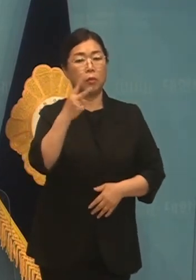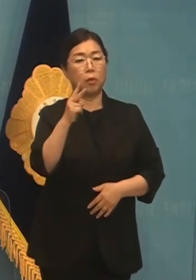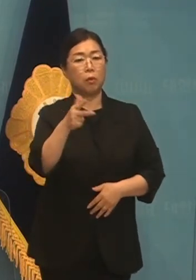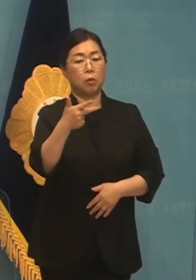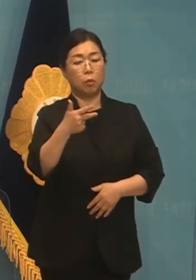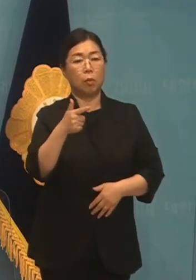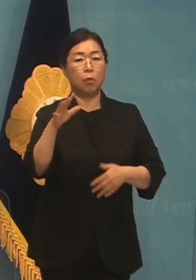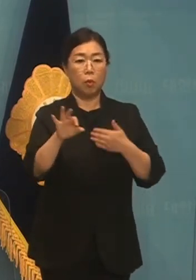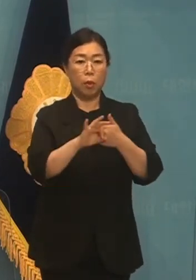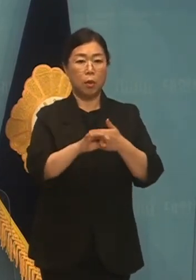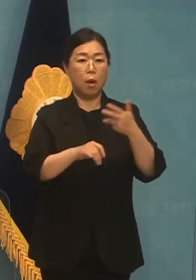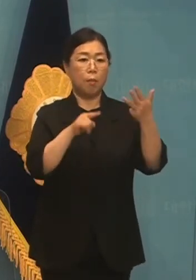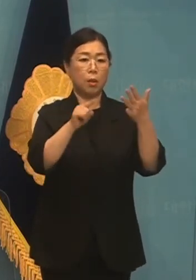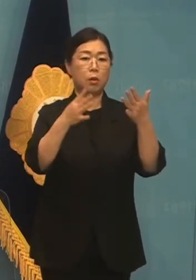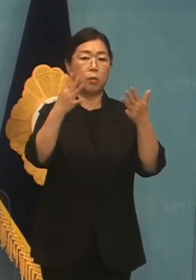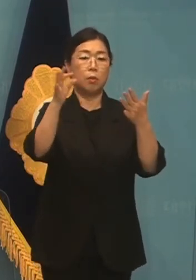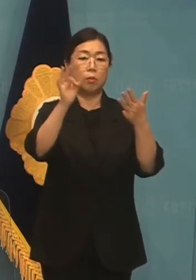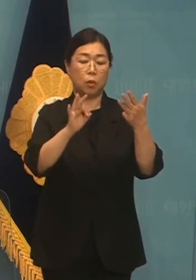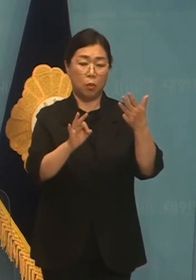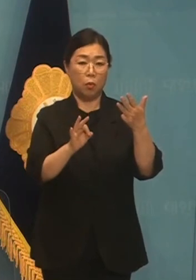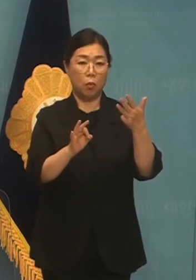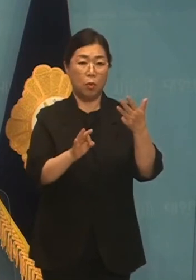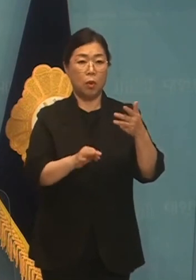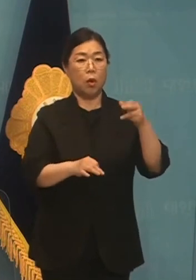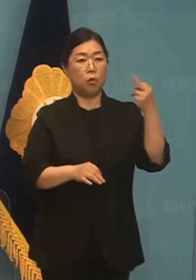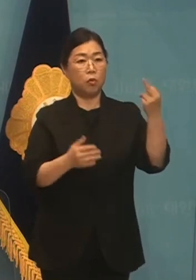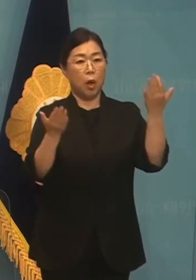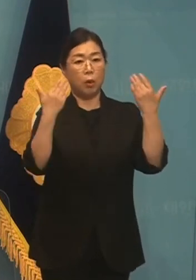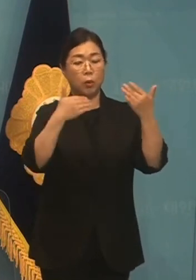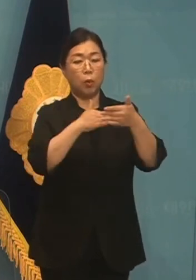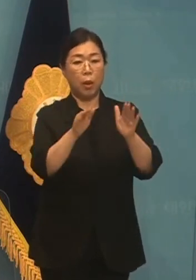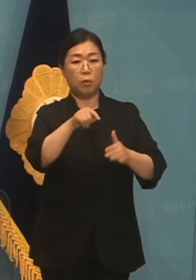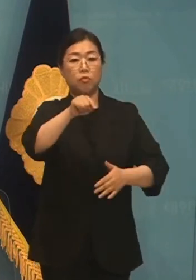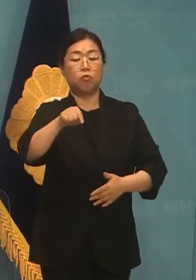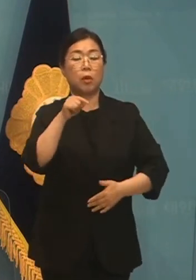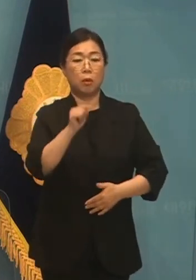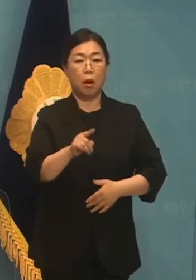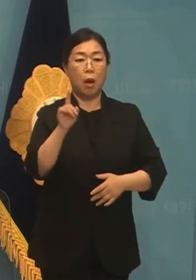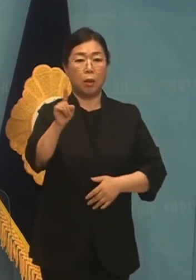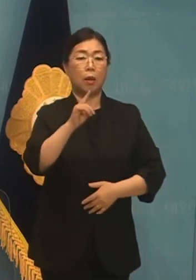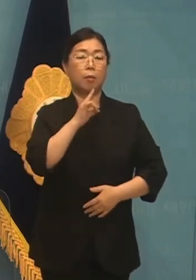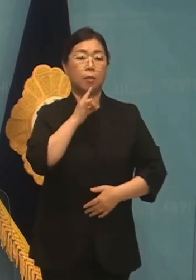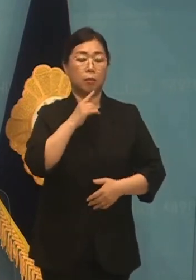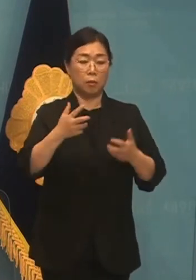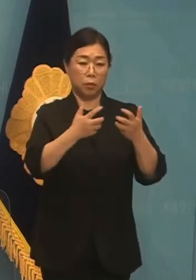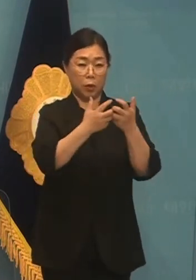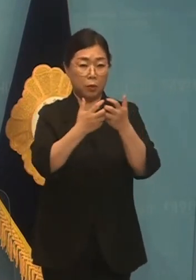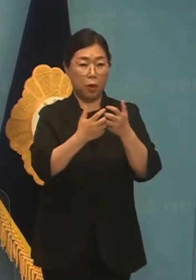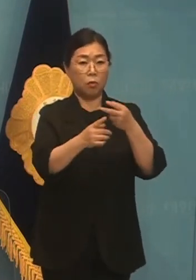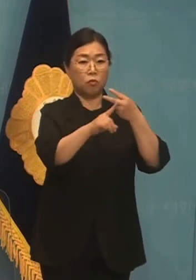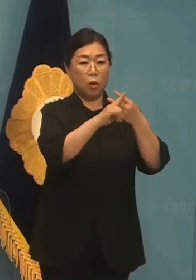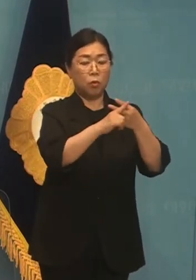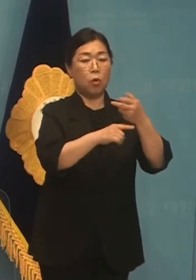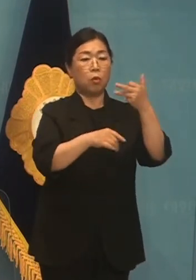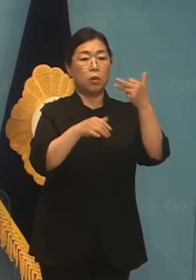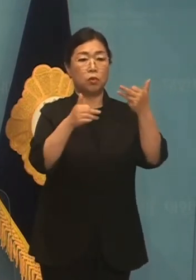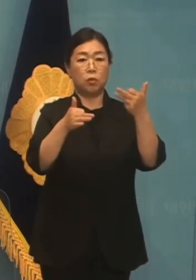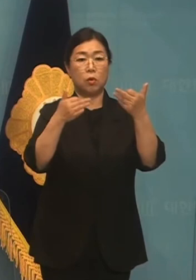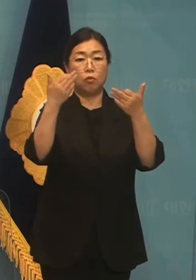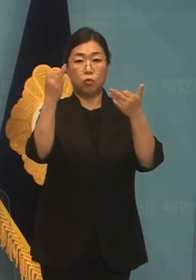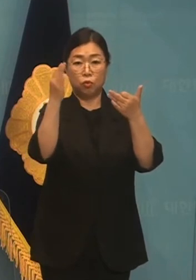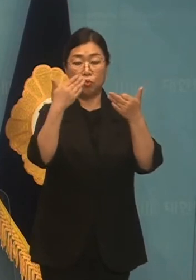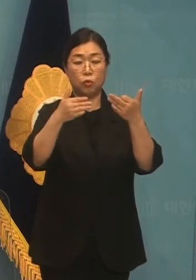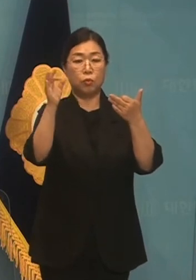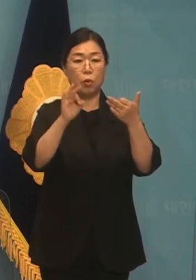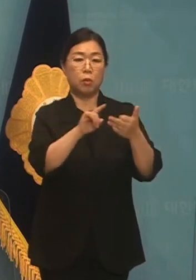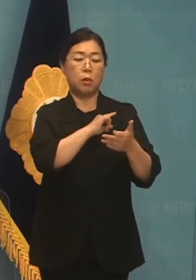비율로 보면 8.4%, 12개 학급 중 하나뿐입니다. 중학교가 19.9%로 가장